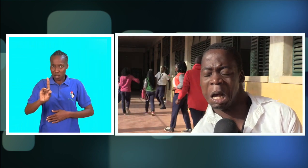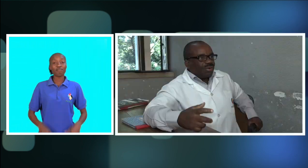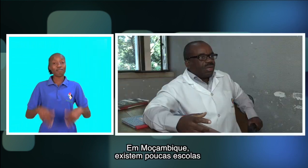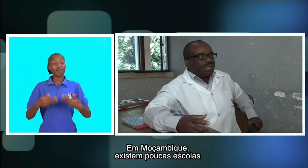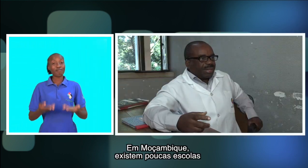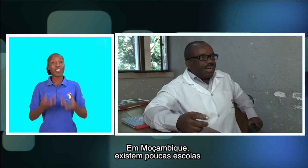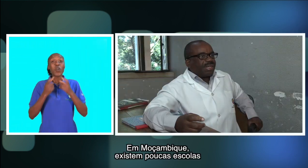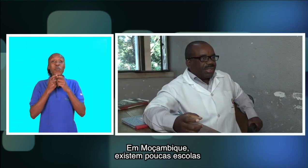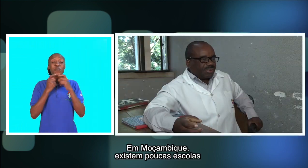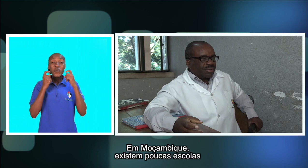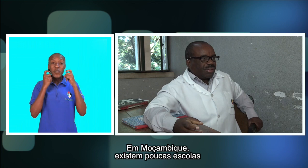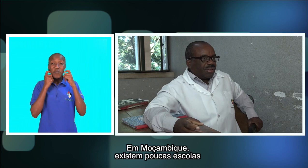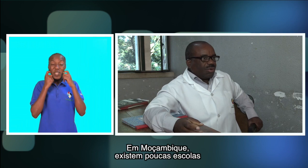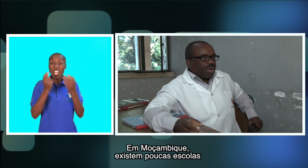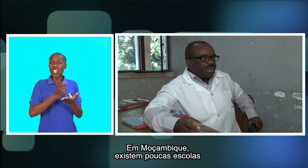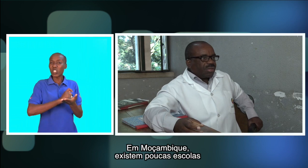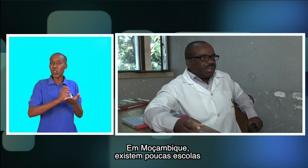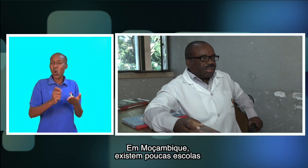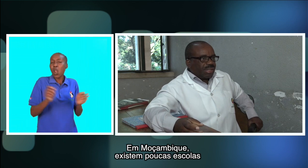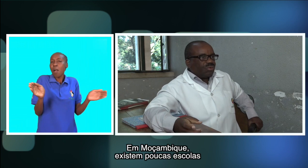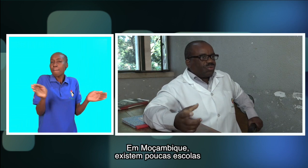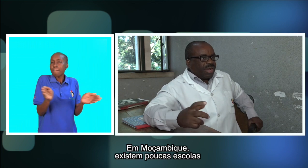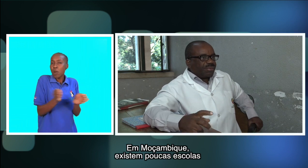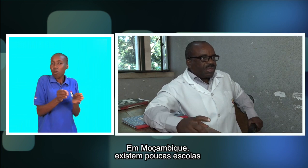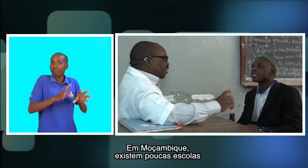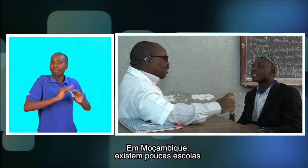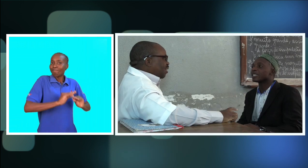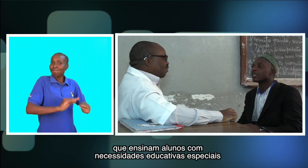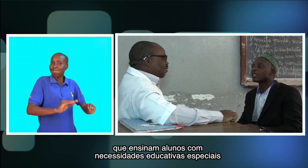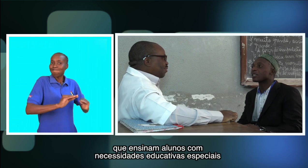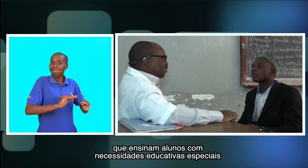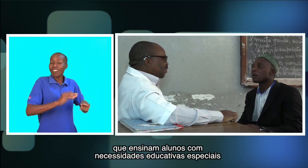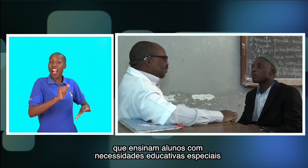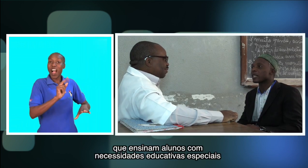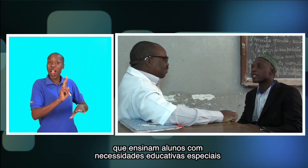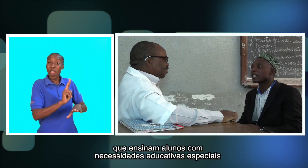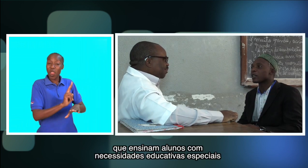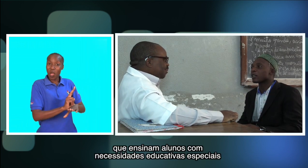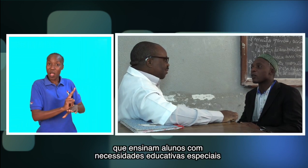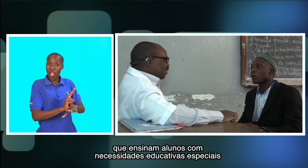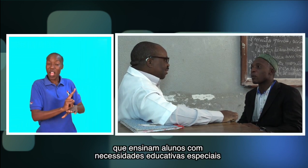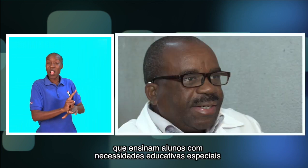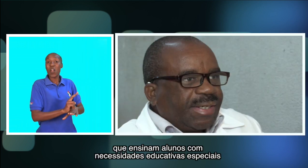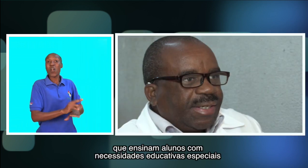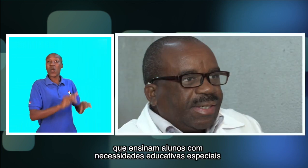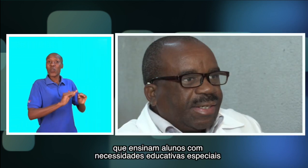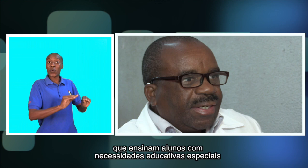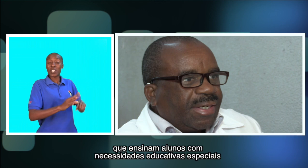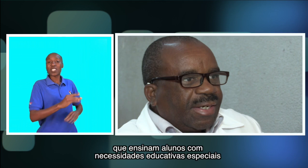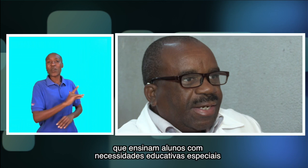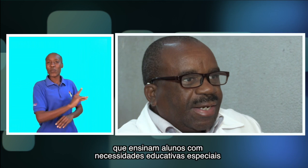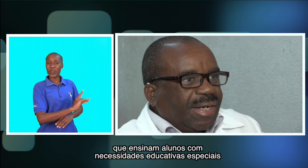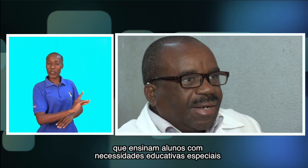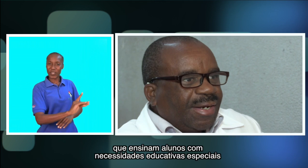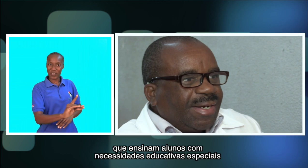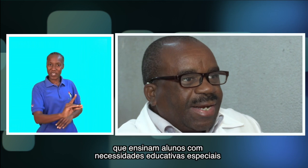Em Moçambique, existem poucas escolas que ensinam alunos com necessidades educativas